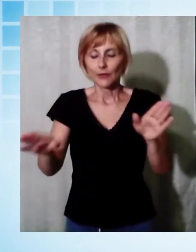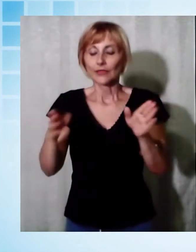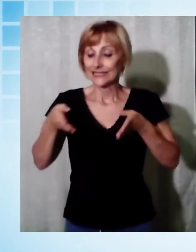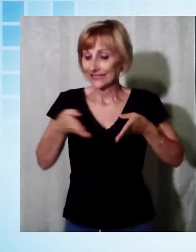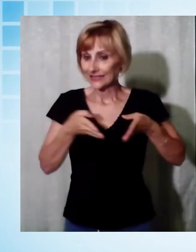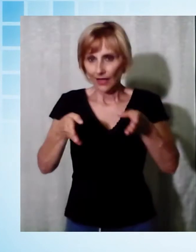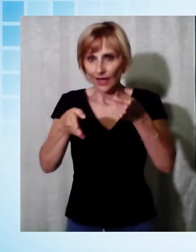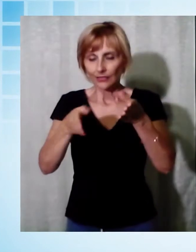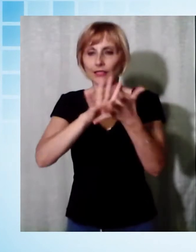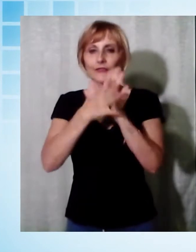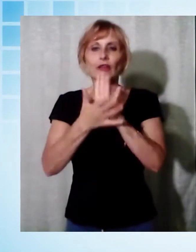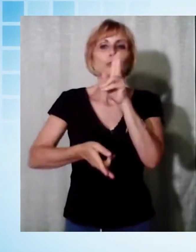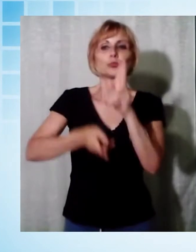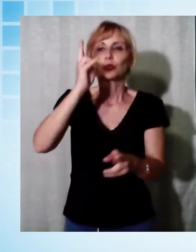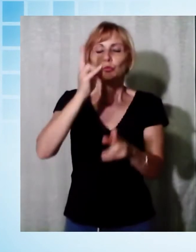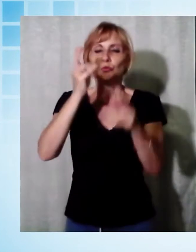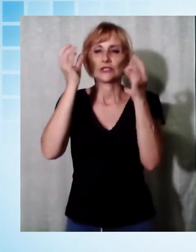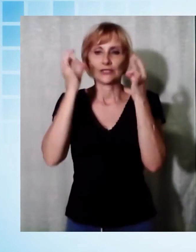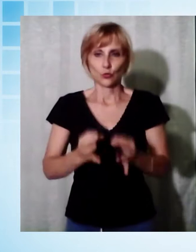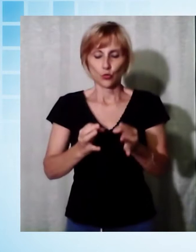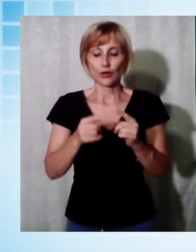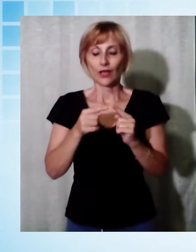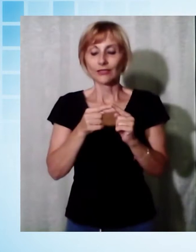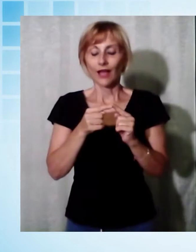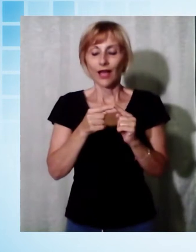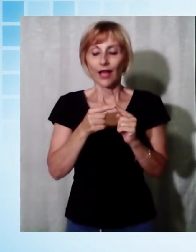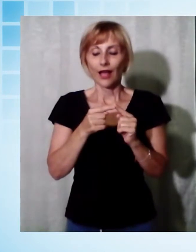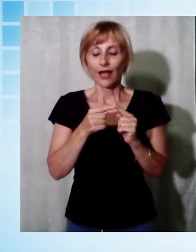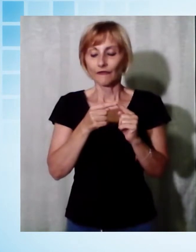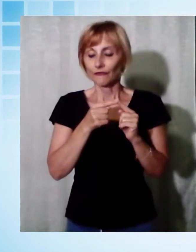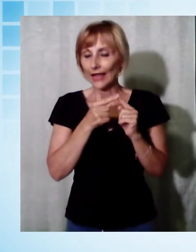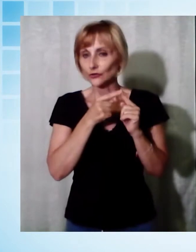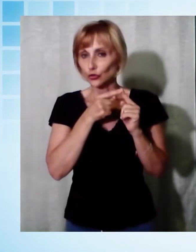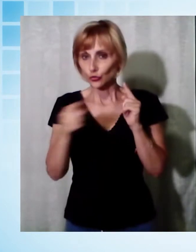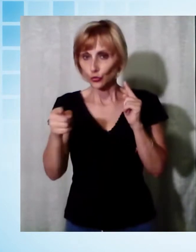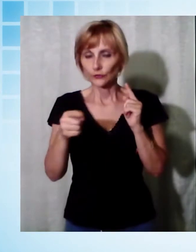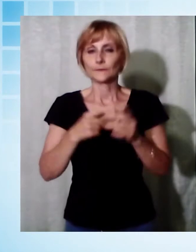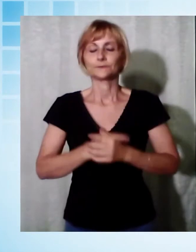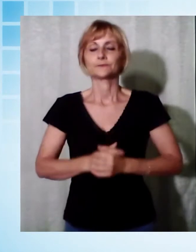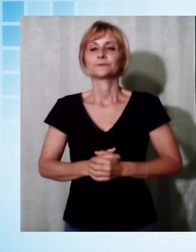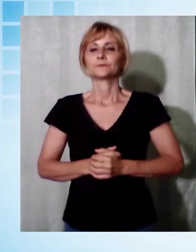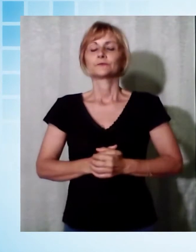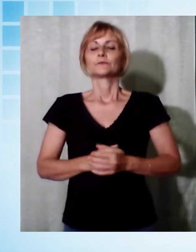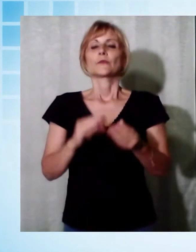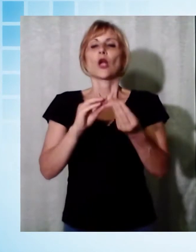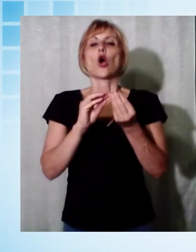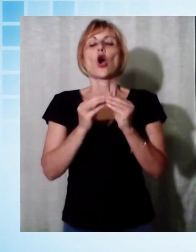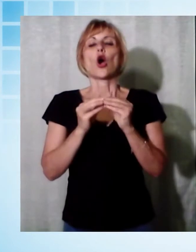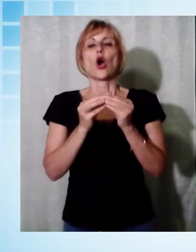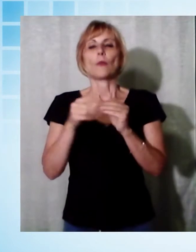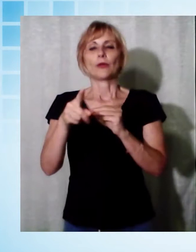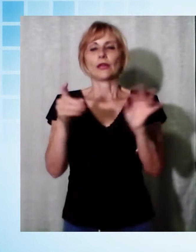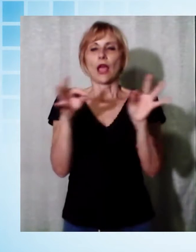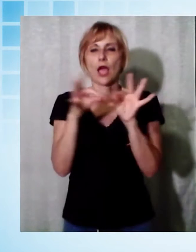corre dal centro civico verso sud, fino alle prime case dell'abitato. L'opera è stata condivisa in più riunioni con la